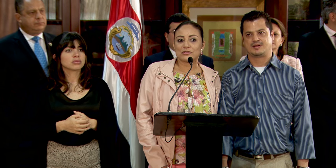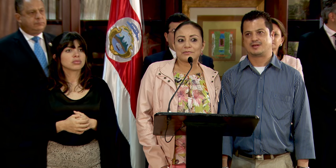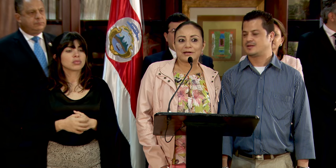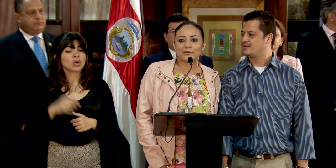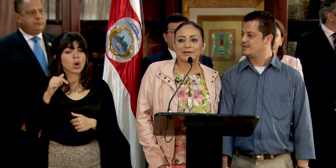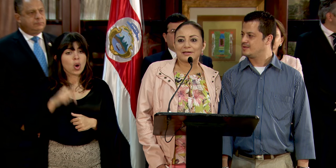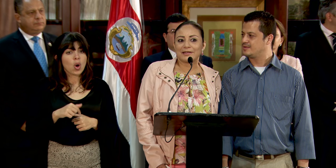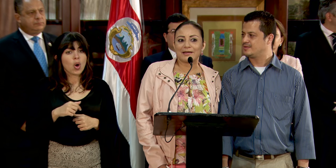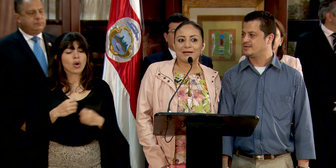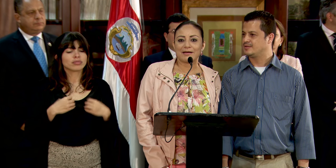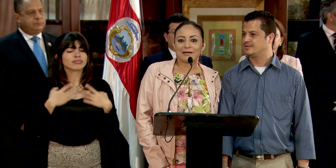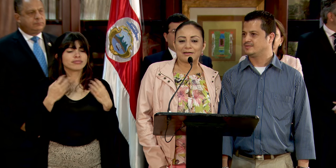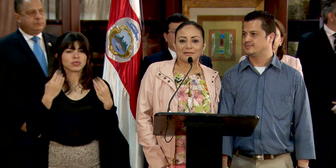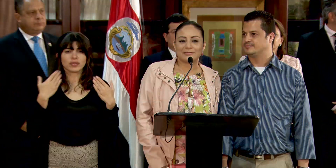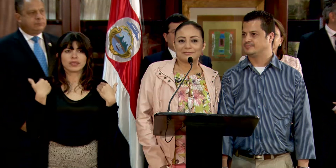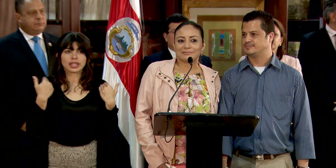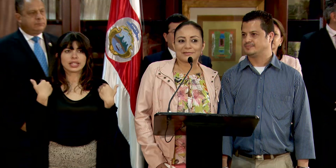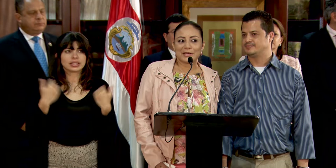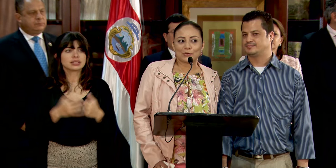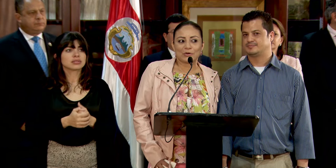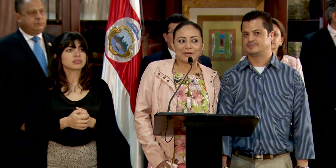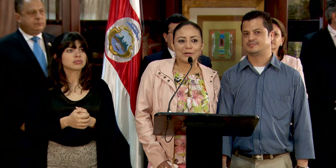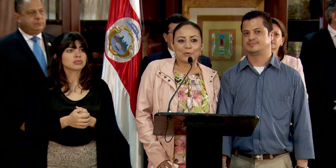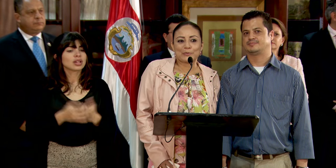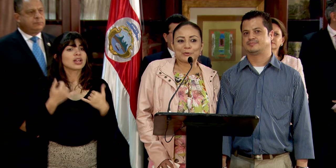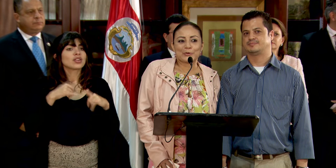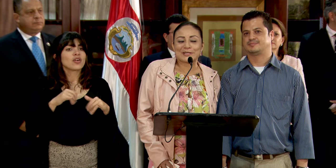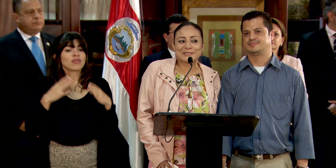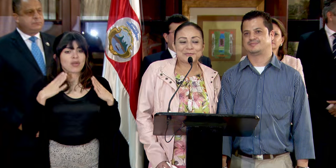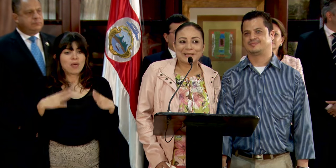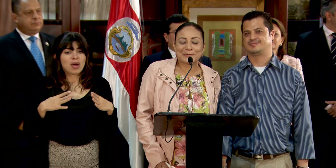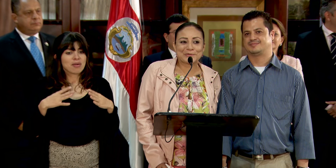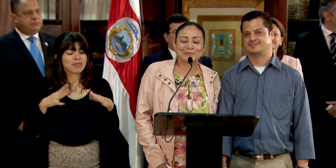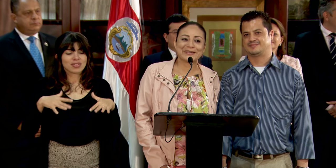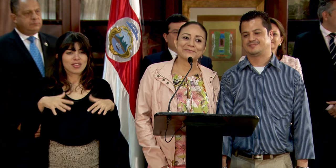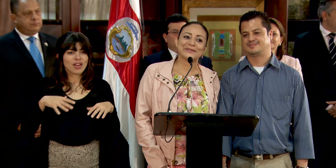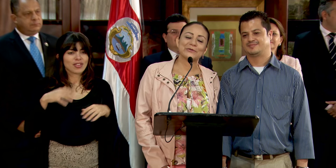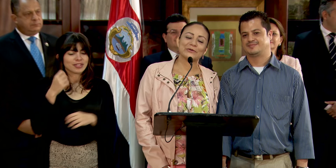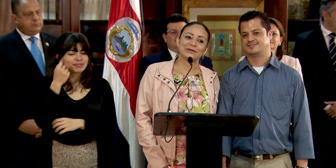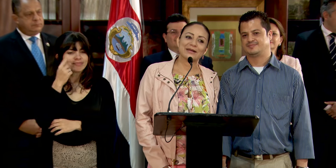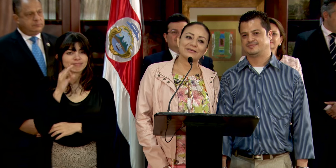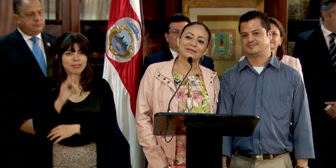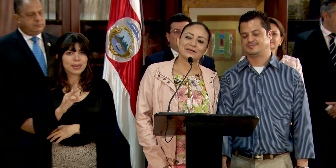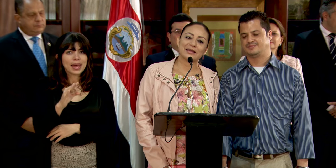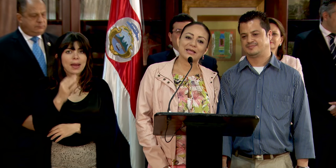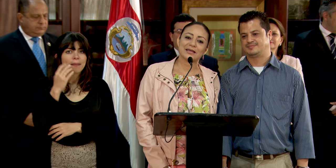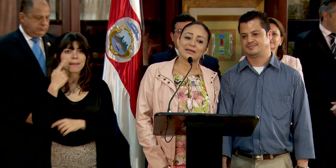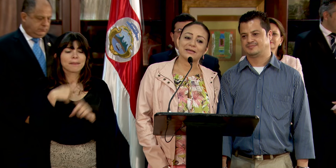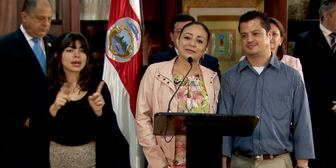Hoy nos embarga una alegría que todavía el cuerpo no lo asimila muy bien, pero